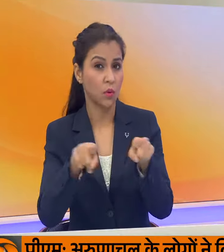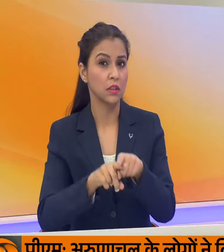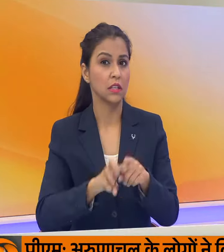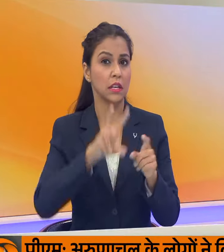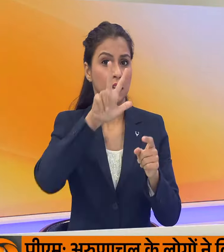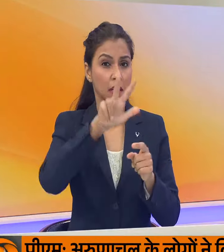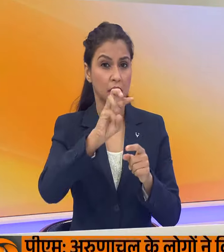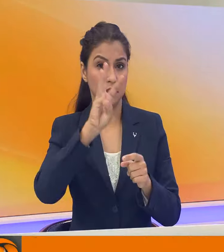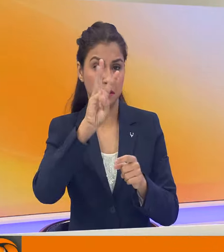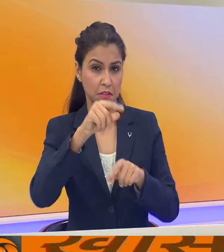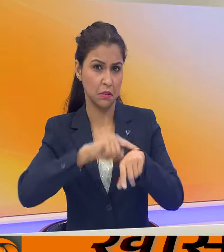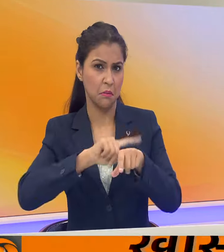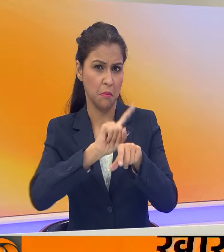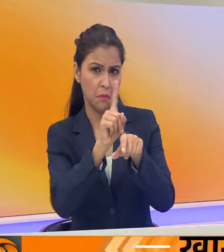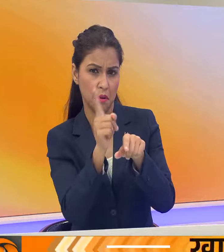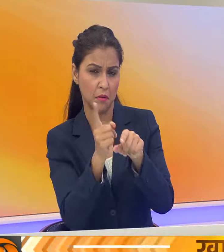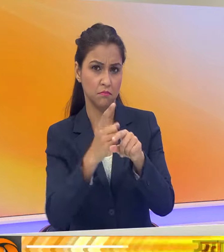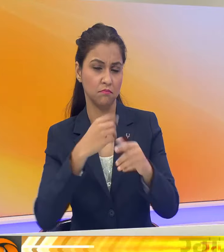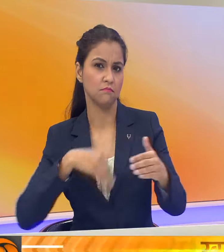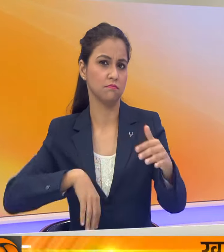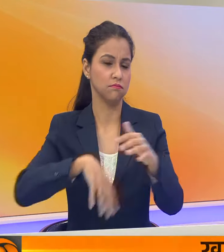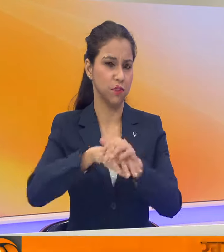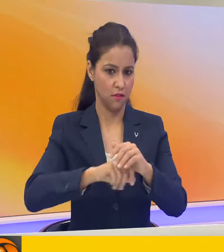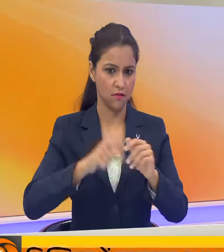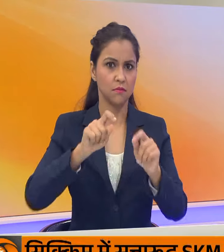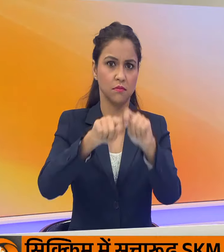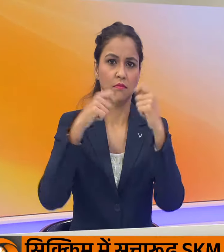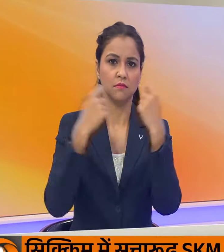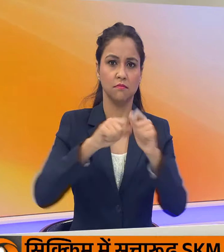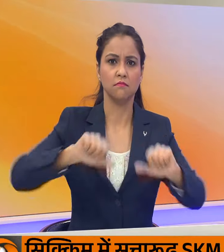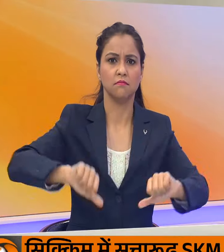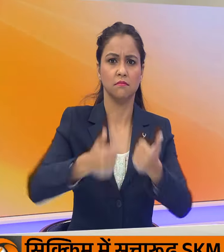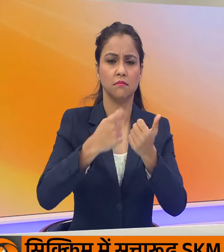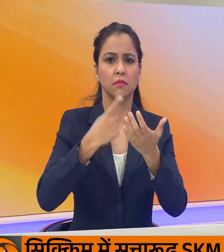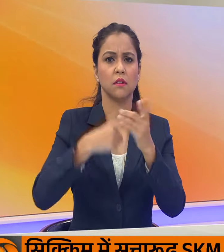मिनट में गोल किये और अपनी टीम को जीत दिला दी।